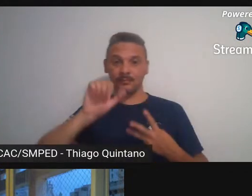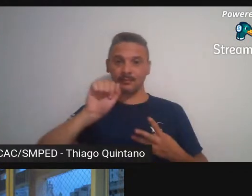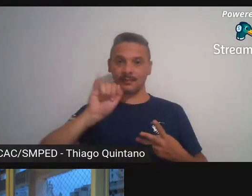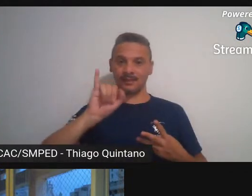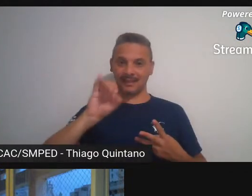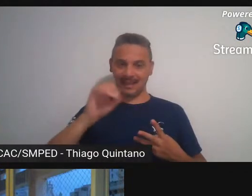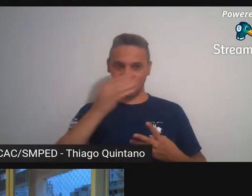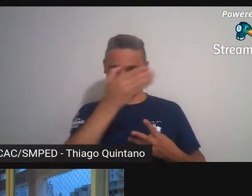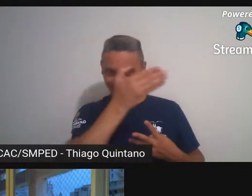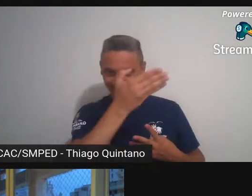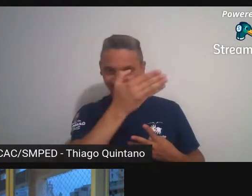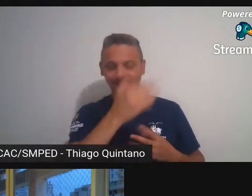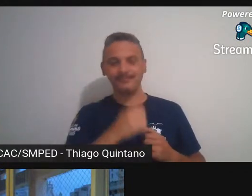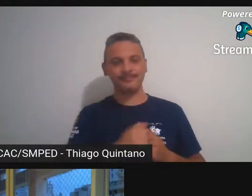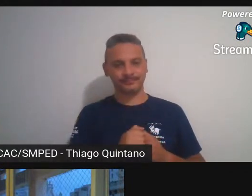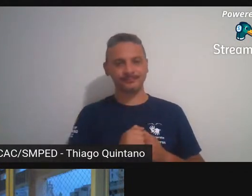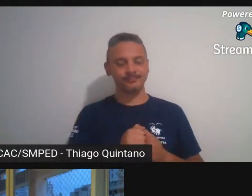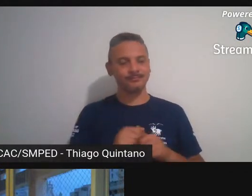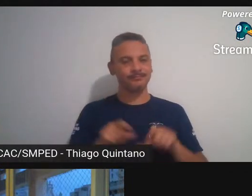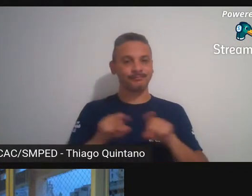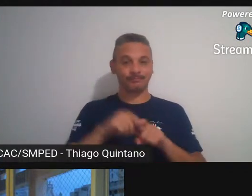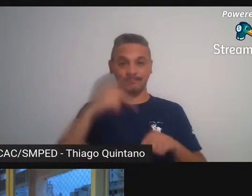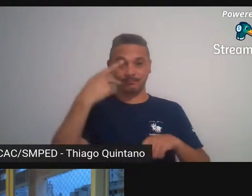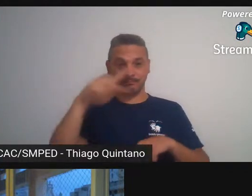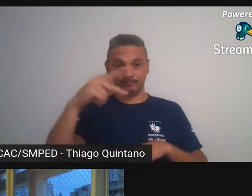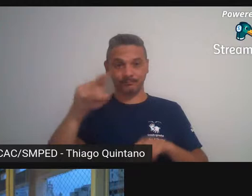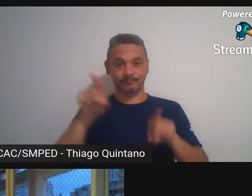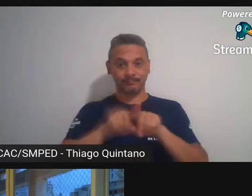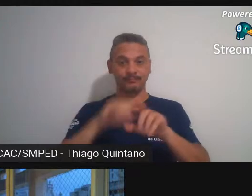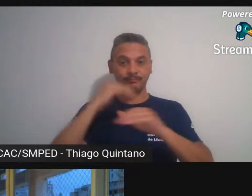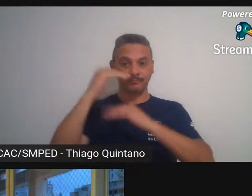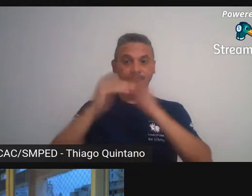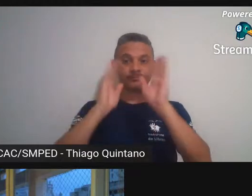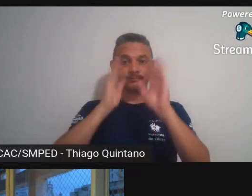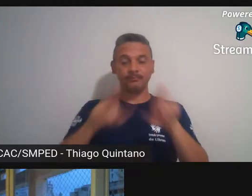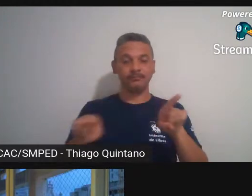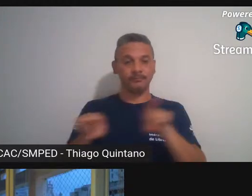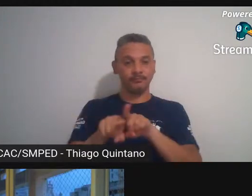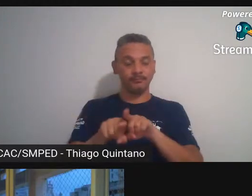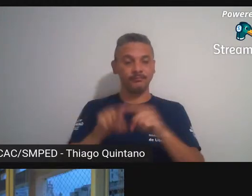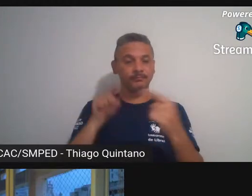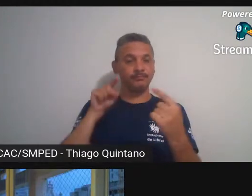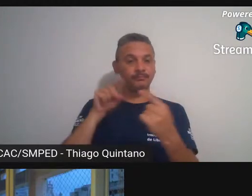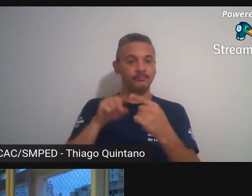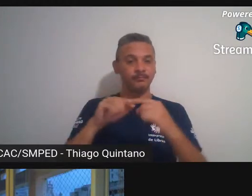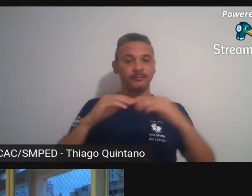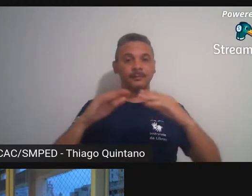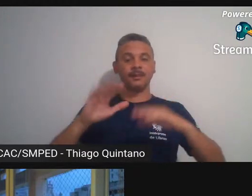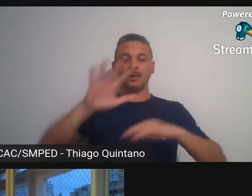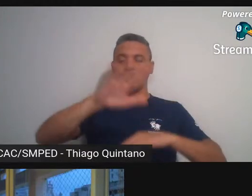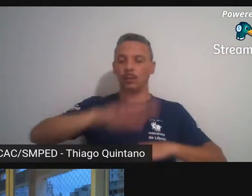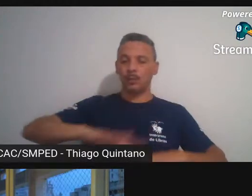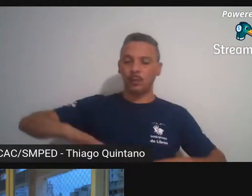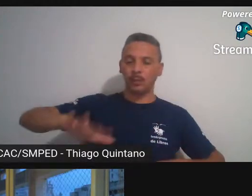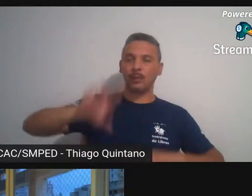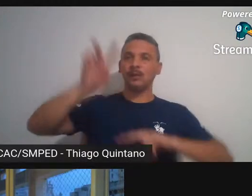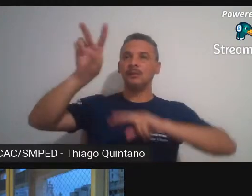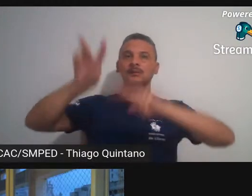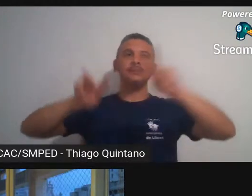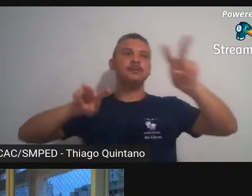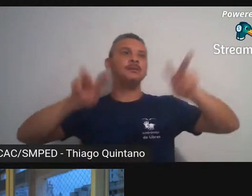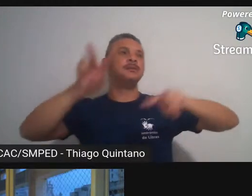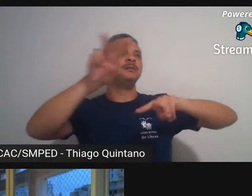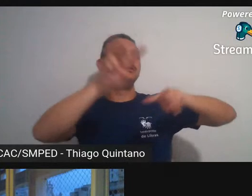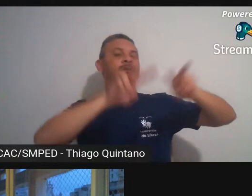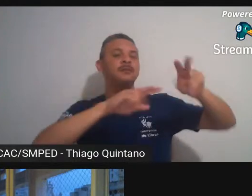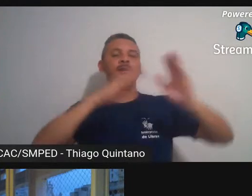por uma linha que você já vinha desenvolvendo voltada à paisagem voltado à